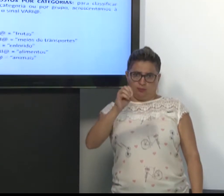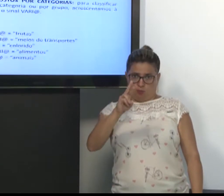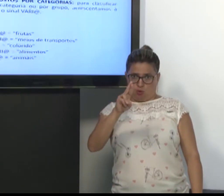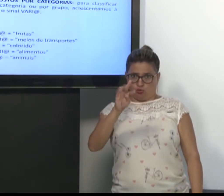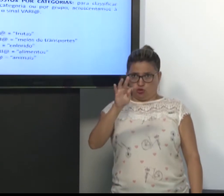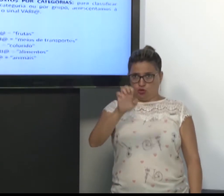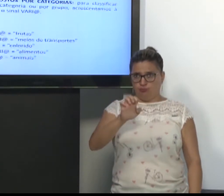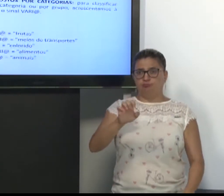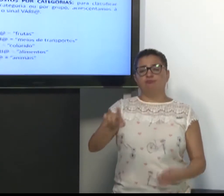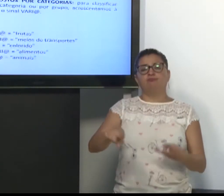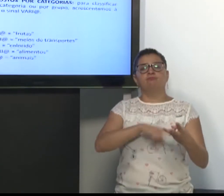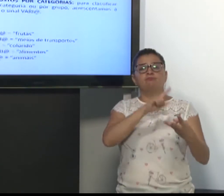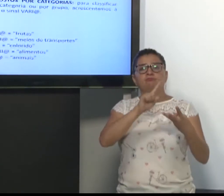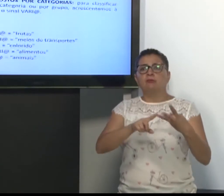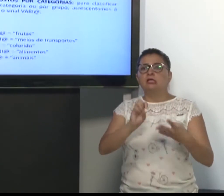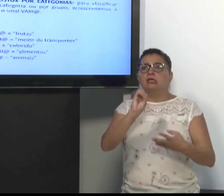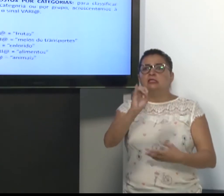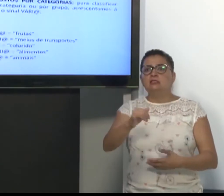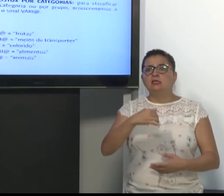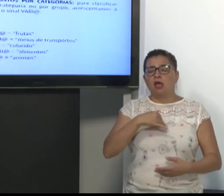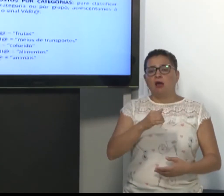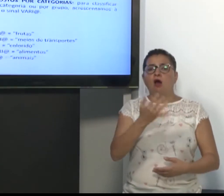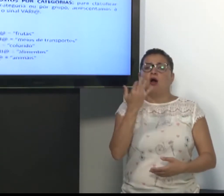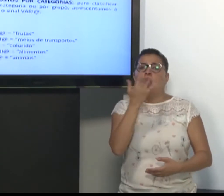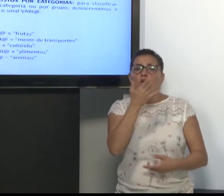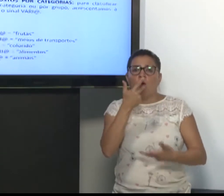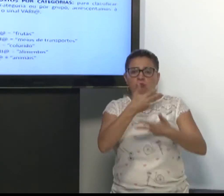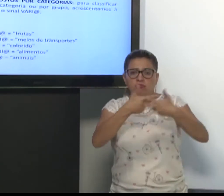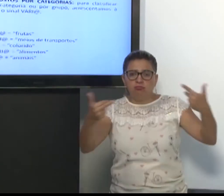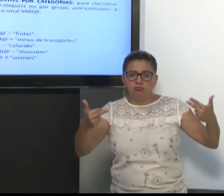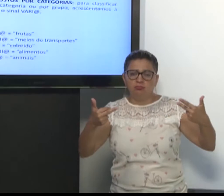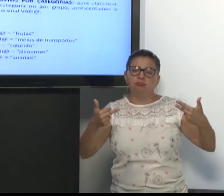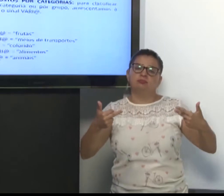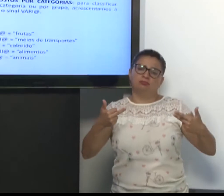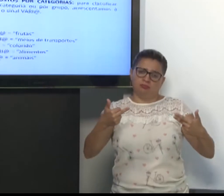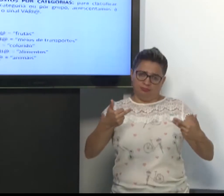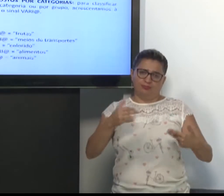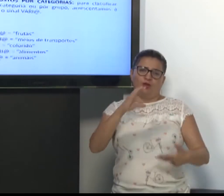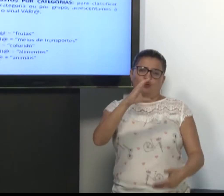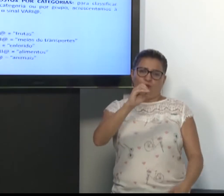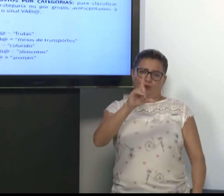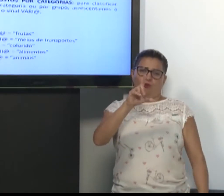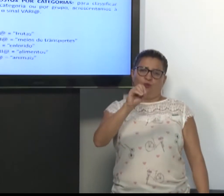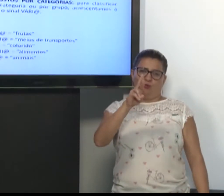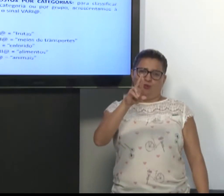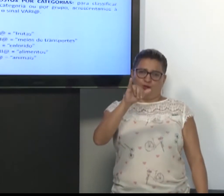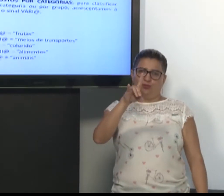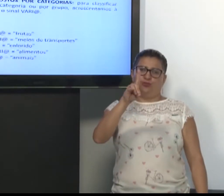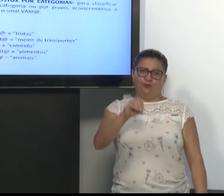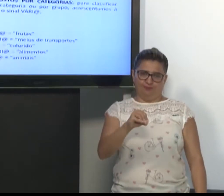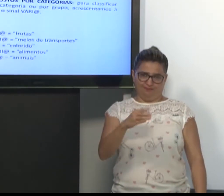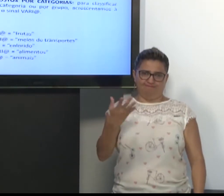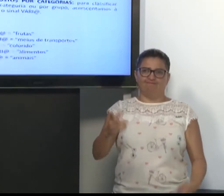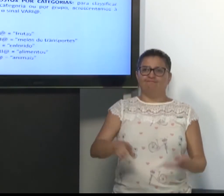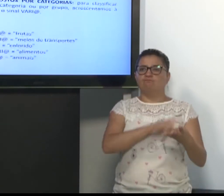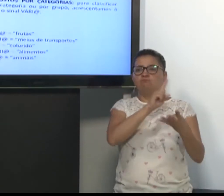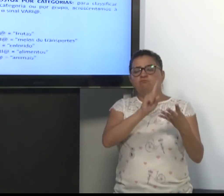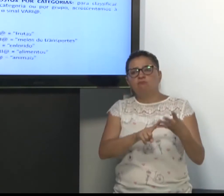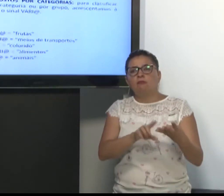Se eu sinalizo cor várias. É colorido. Comer várias.